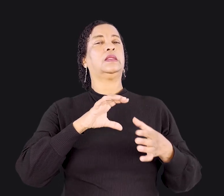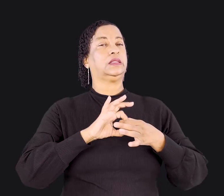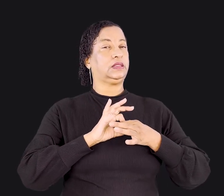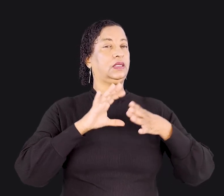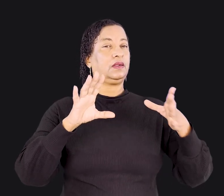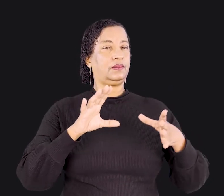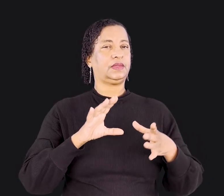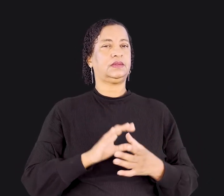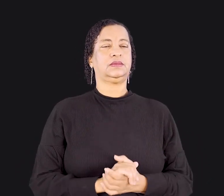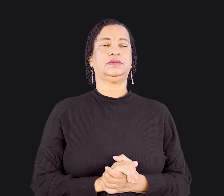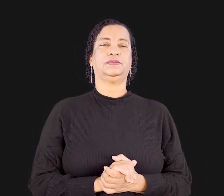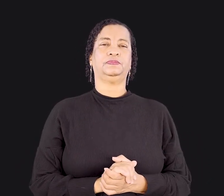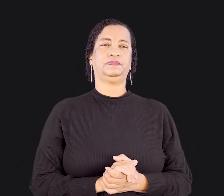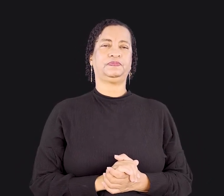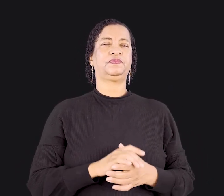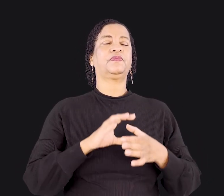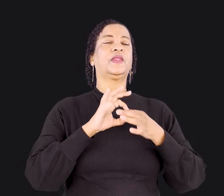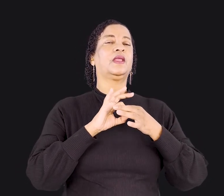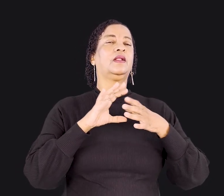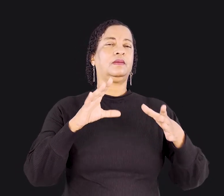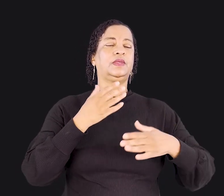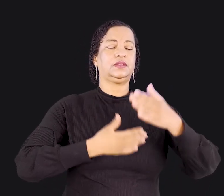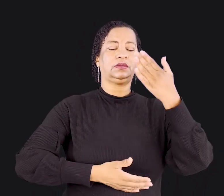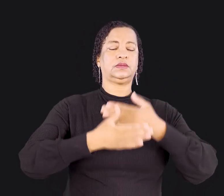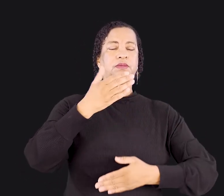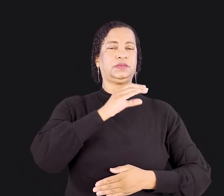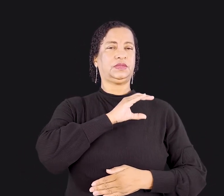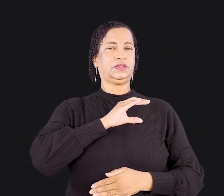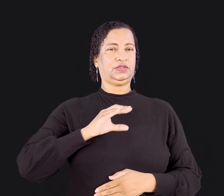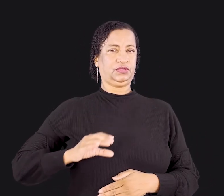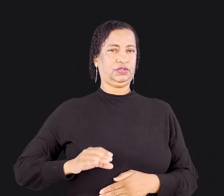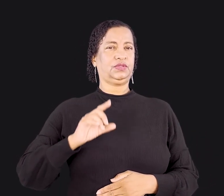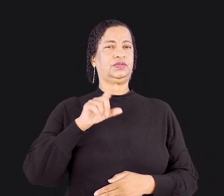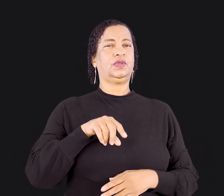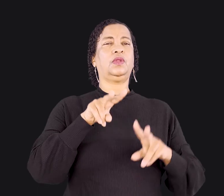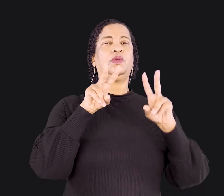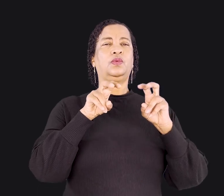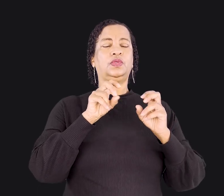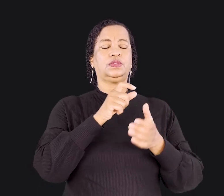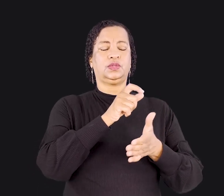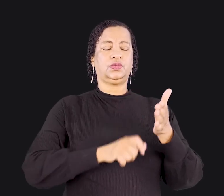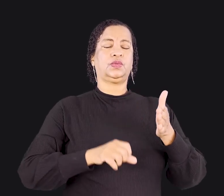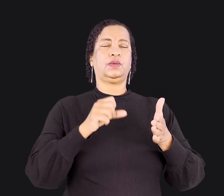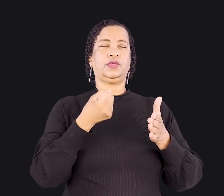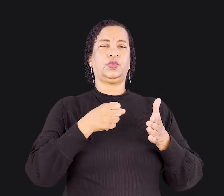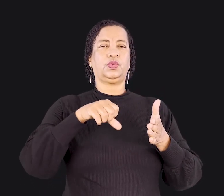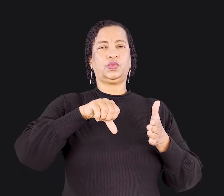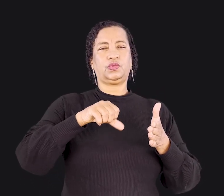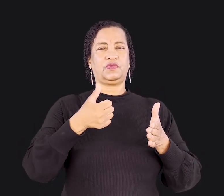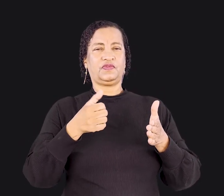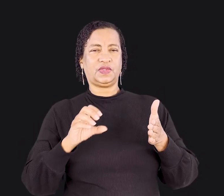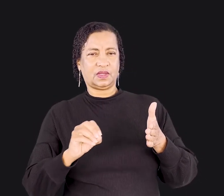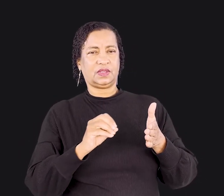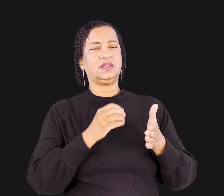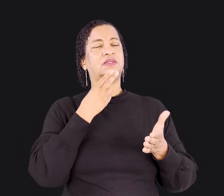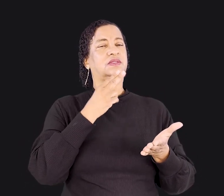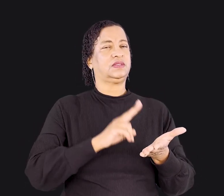a sua palavra. Liberdade em Cristo. Este foi o assunto dos capítulos 8, 9 e 10 desta carta. Ele